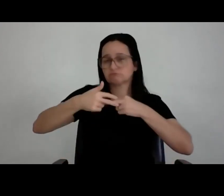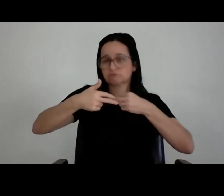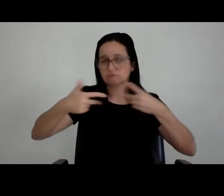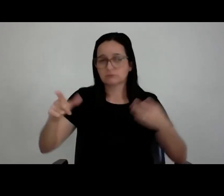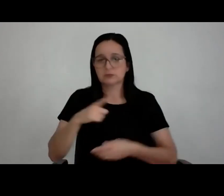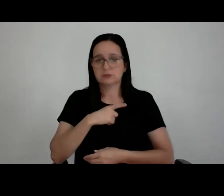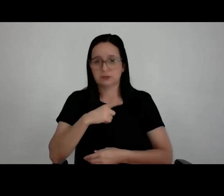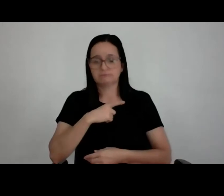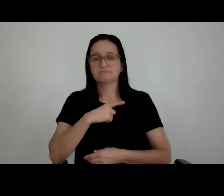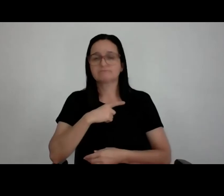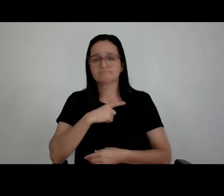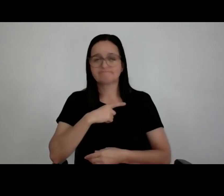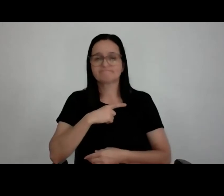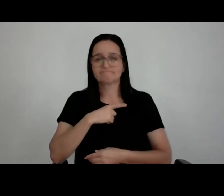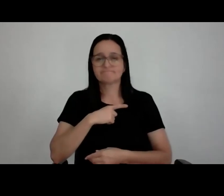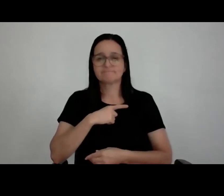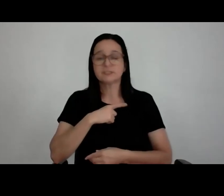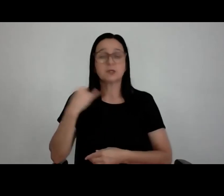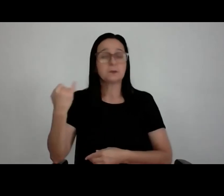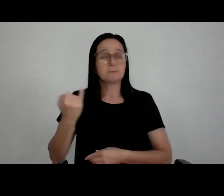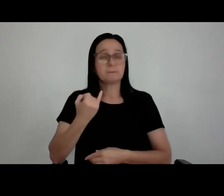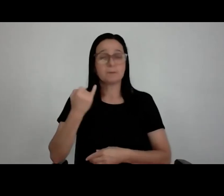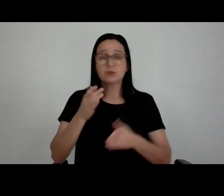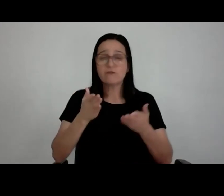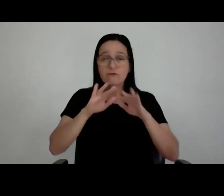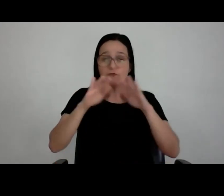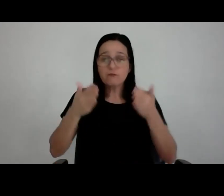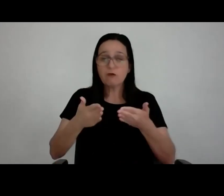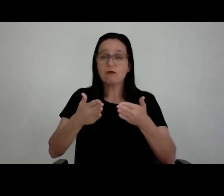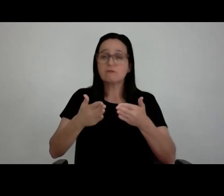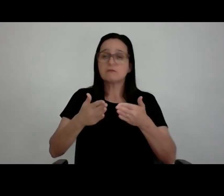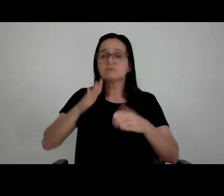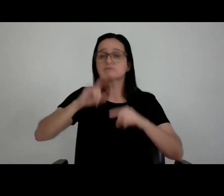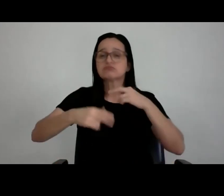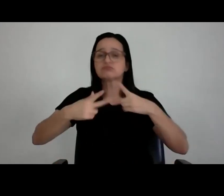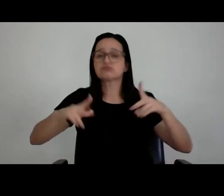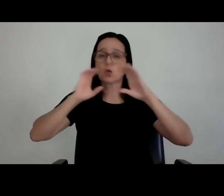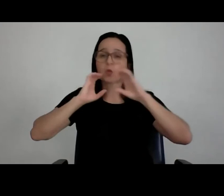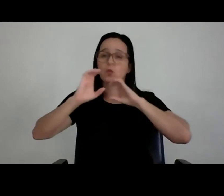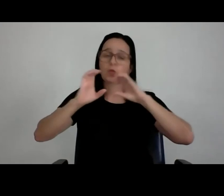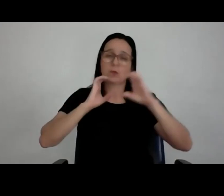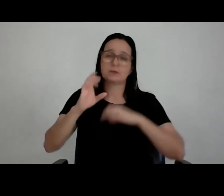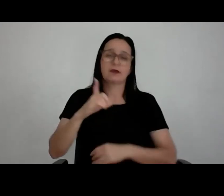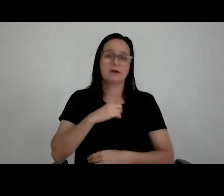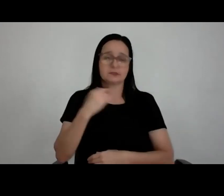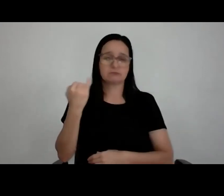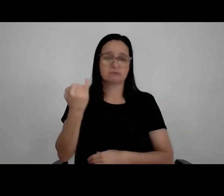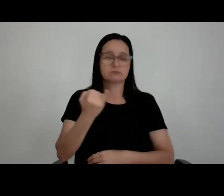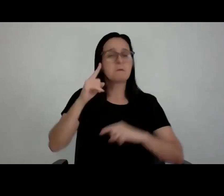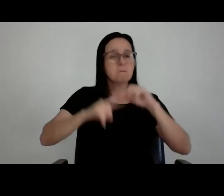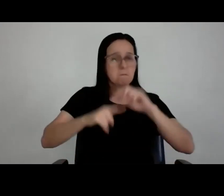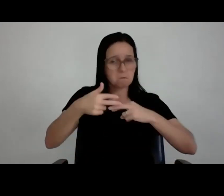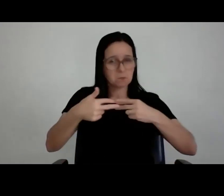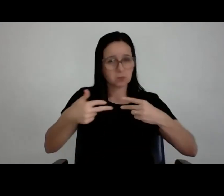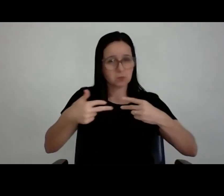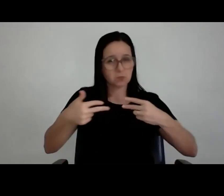comunicação. Por isso, acho que essa é uma coisa que a tem que estar muito ligado, que o nosso produto tem que conversar, tem que